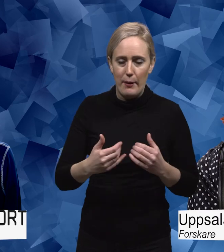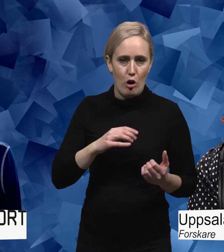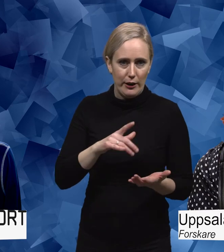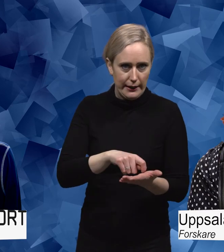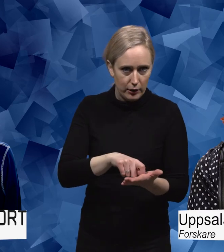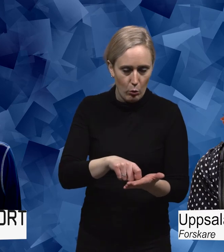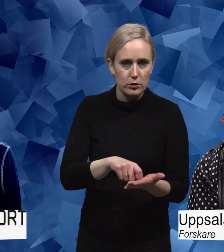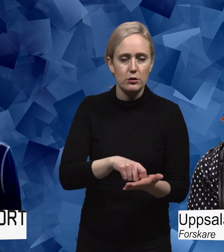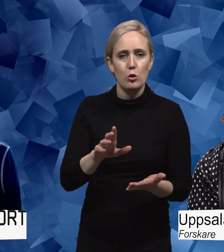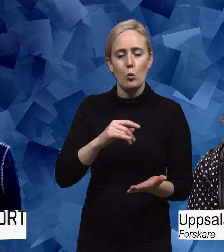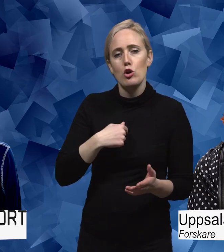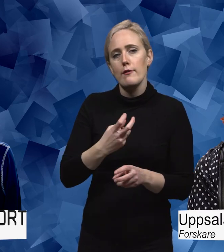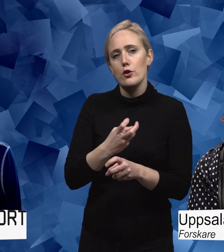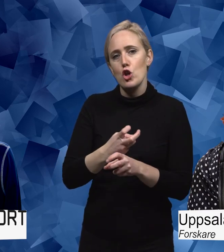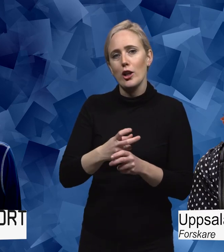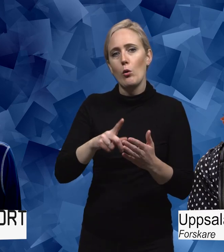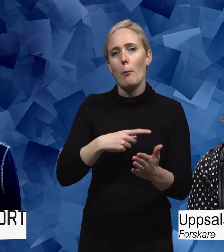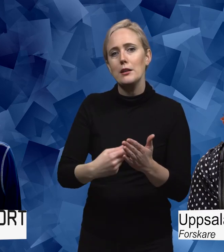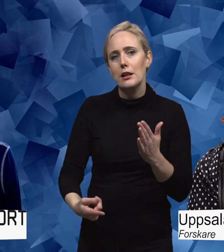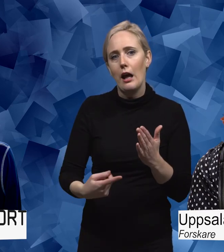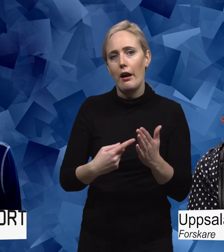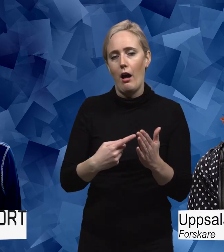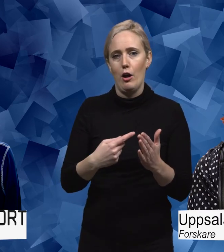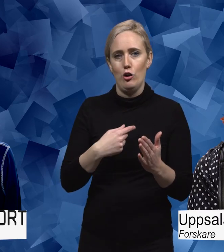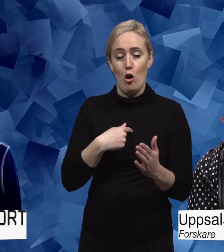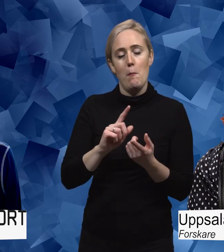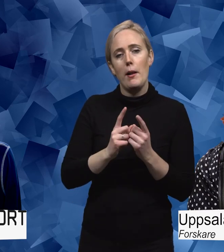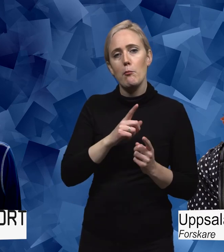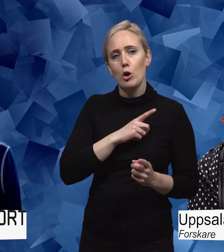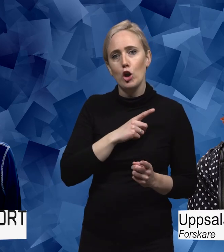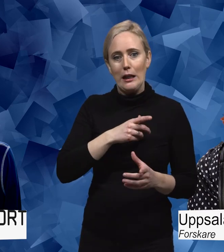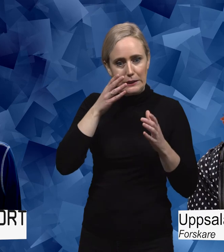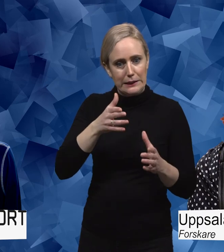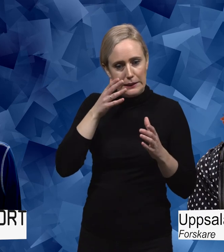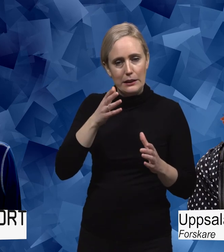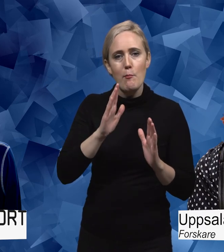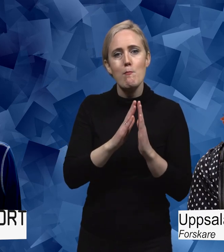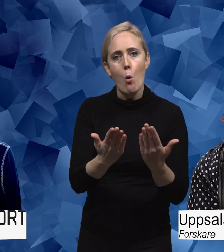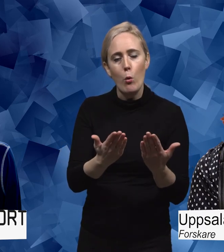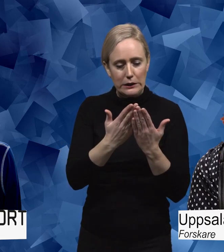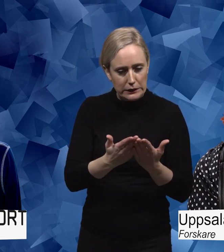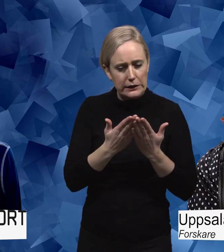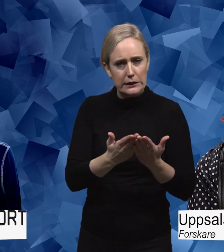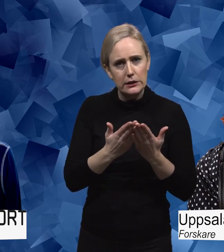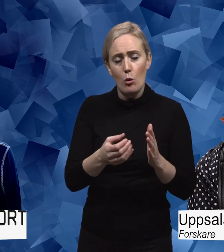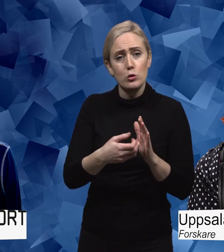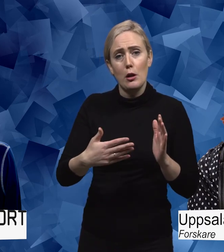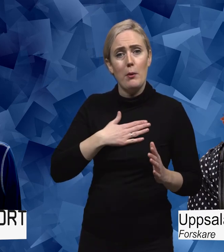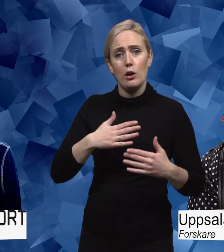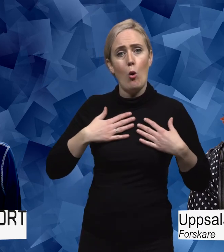kompenserade på sätt och vis. Och blev väldigt, väldigt, jag blev en bokmal helt enkelt. För att min kropp orkade ju inte lika mycket. Men